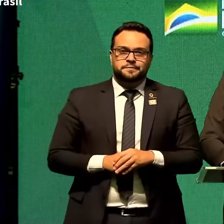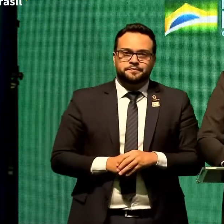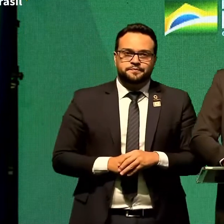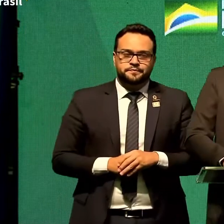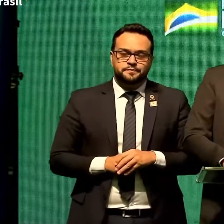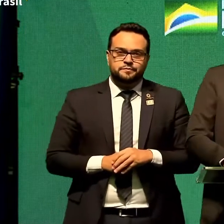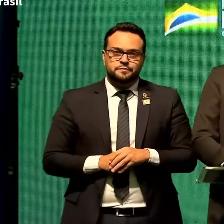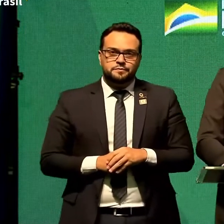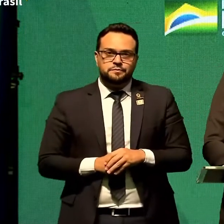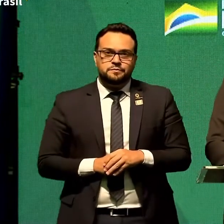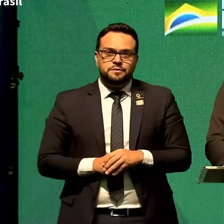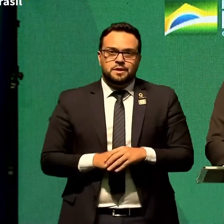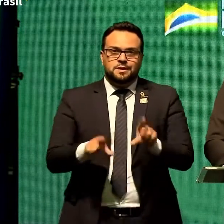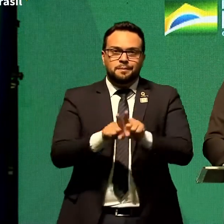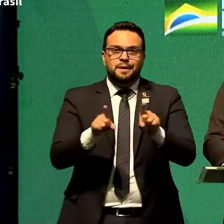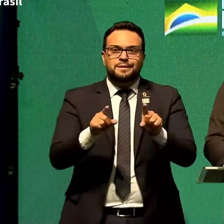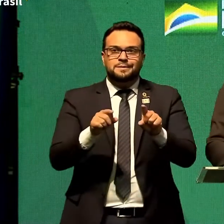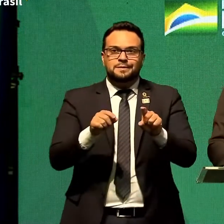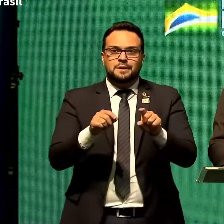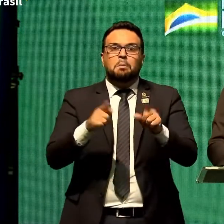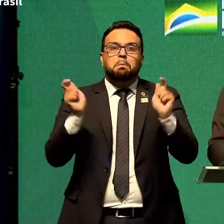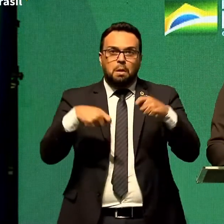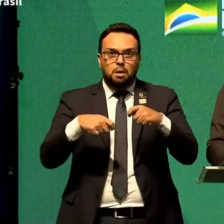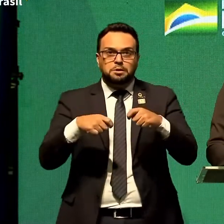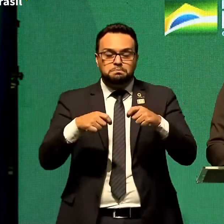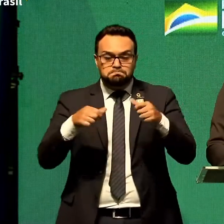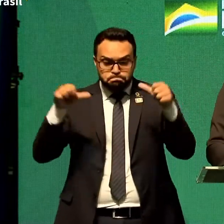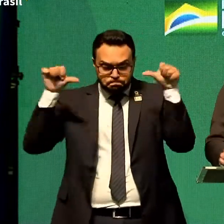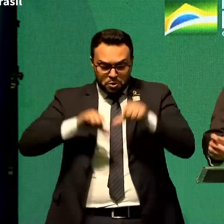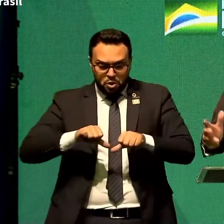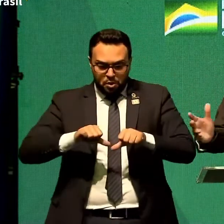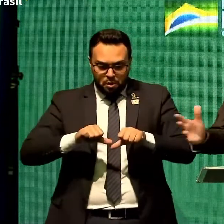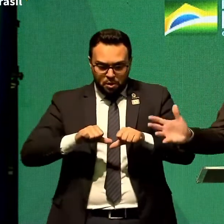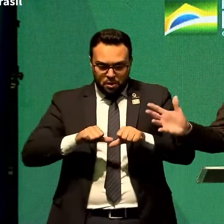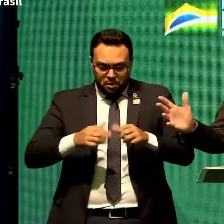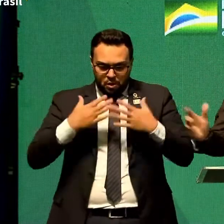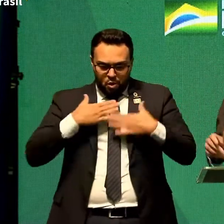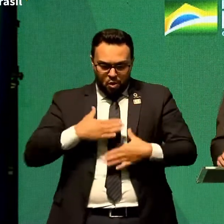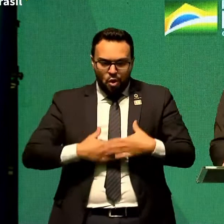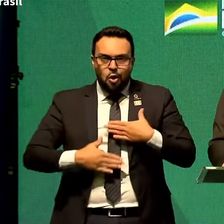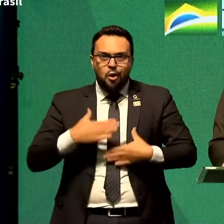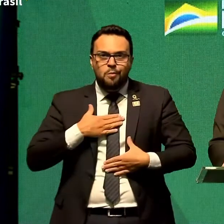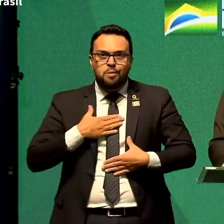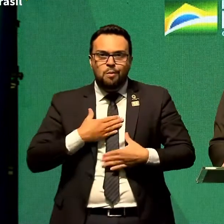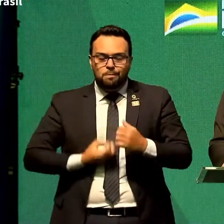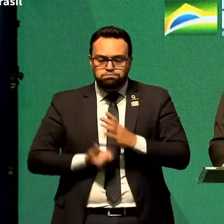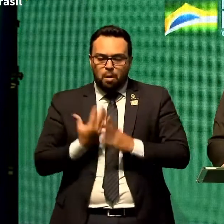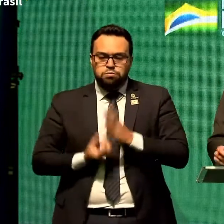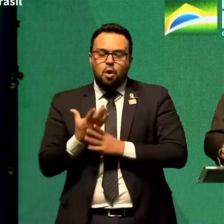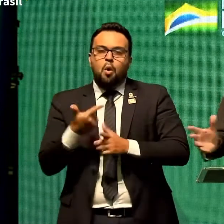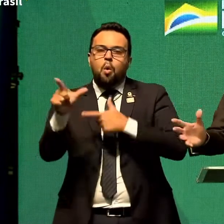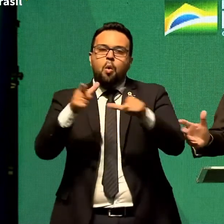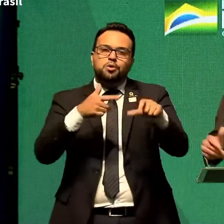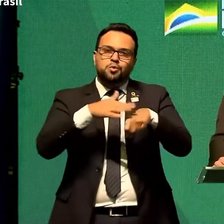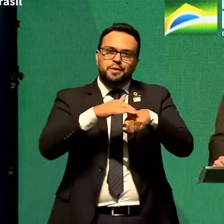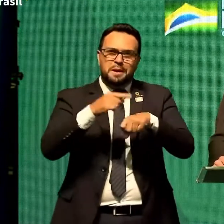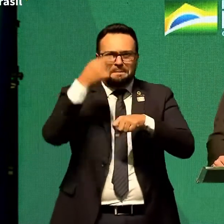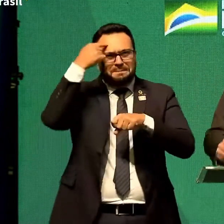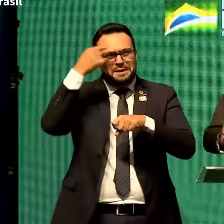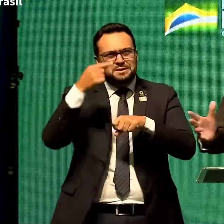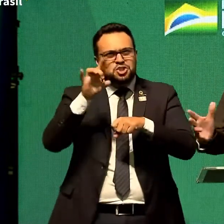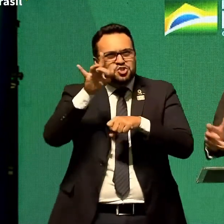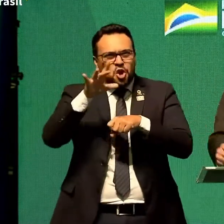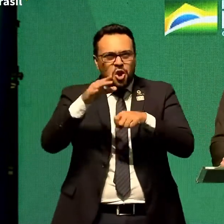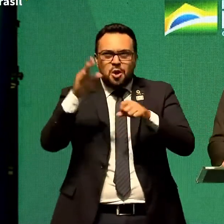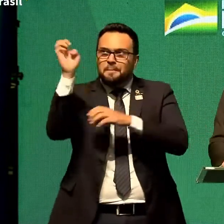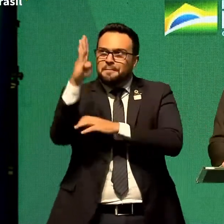a que outras doenças sejam agravadas parece que no Brasil só tem Covid acabaram as outras mortes